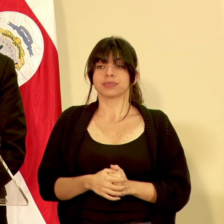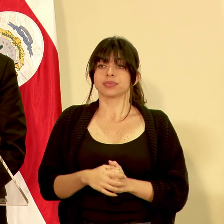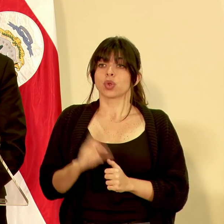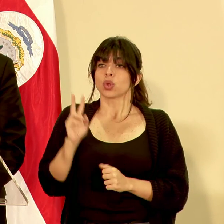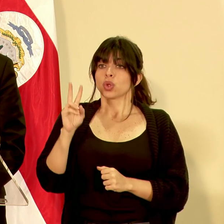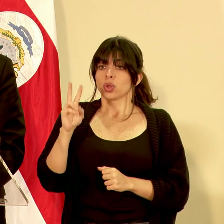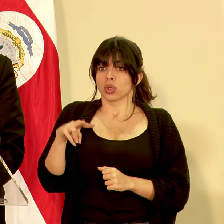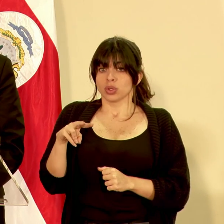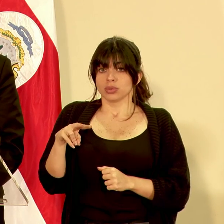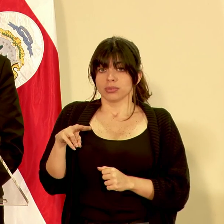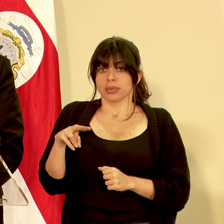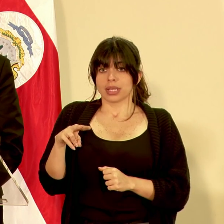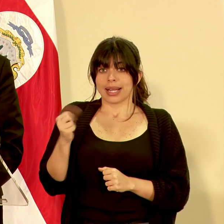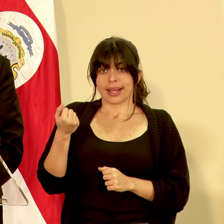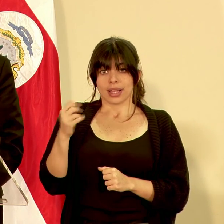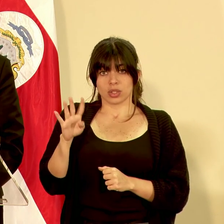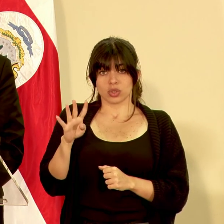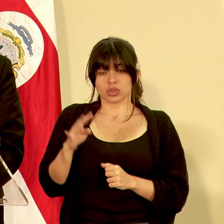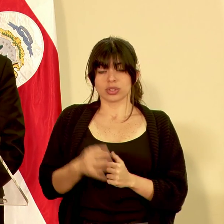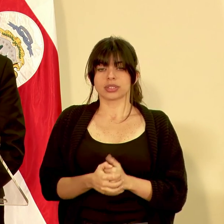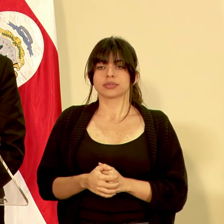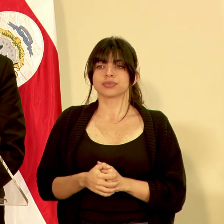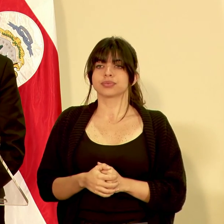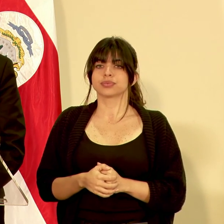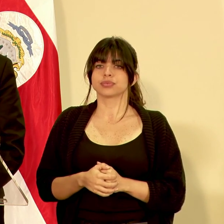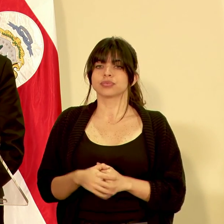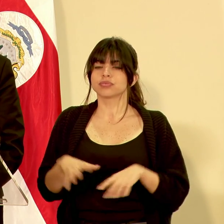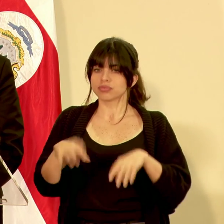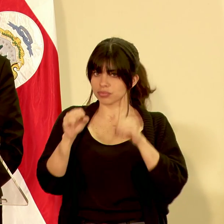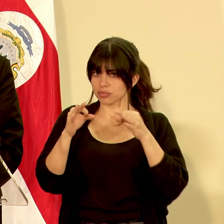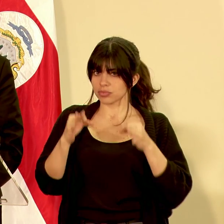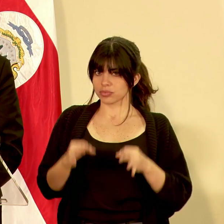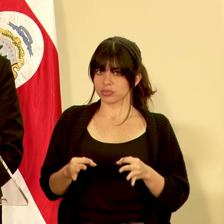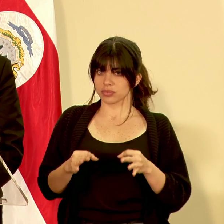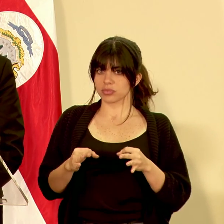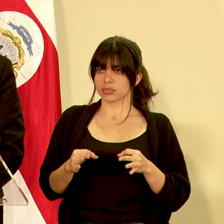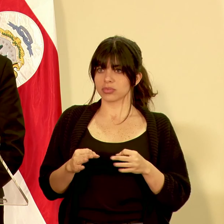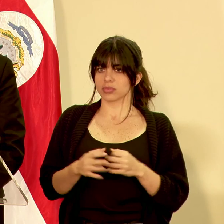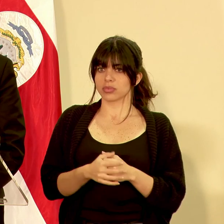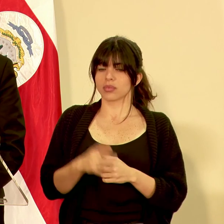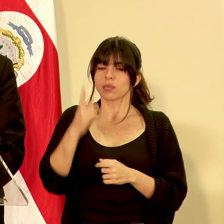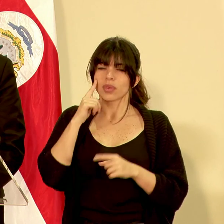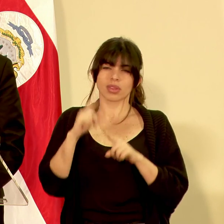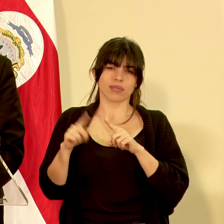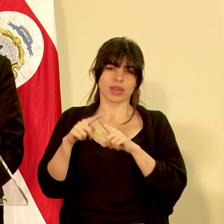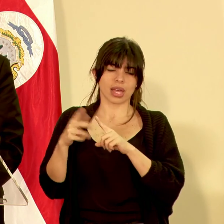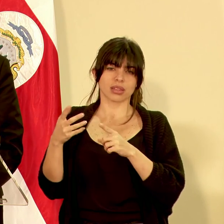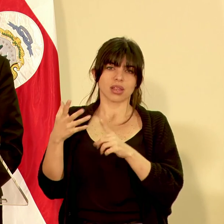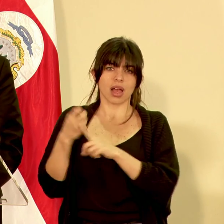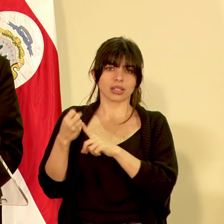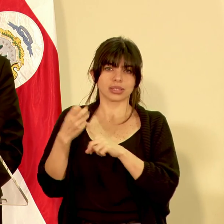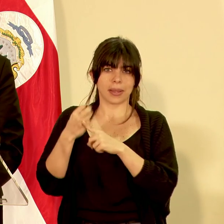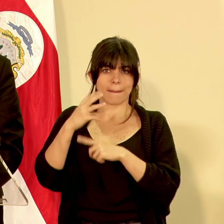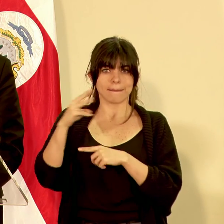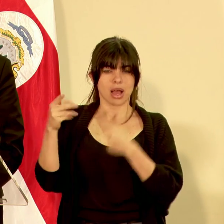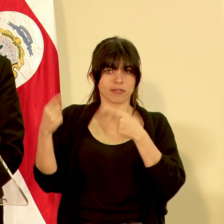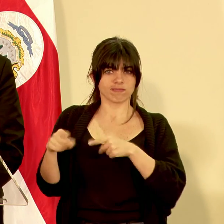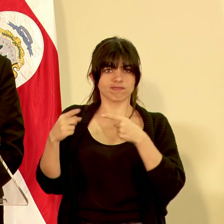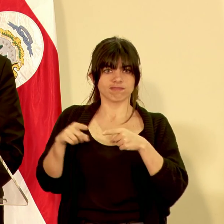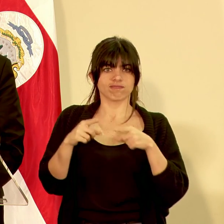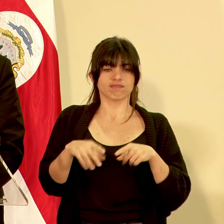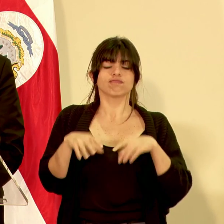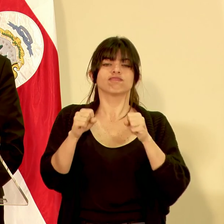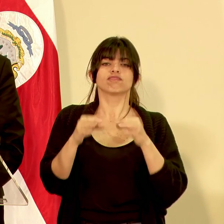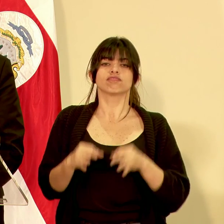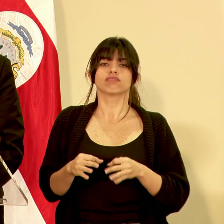2014 se toma la decisión por ciertos accidentes que se están dando en alta mar de